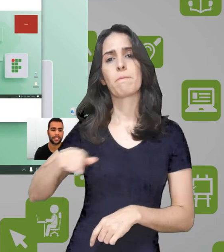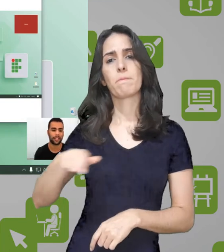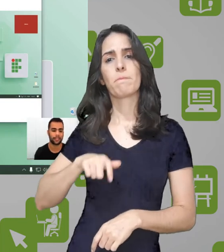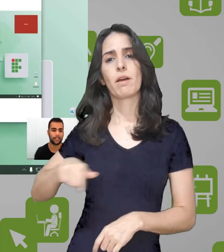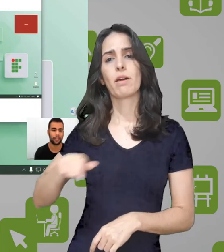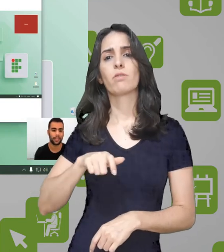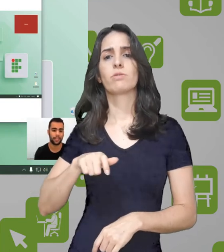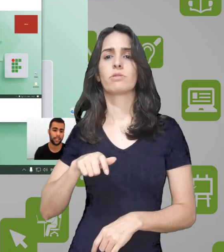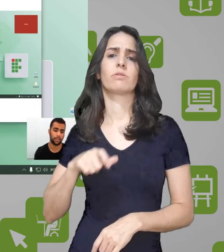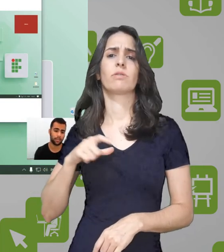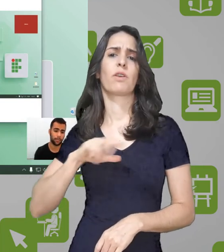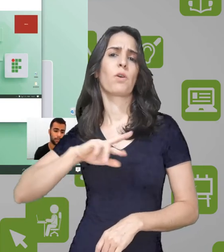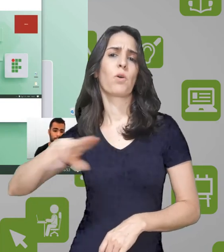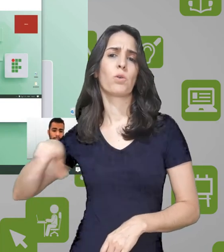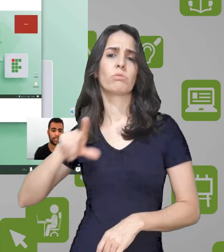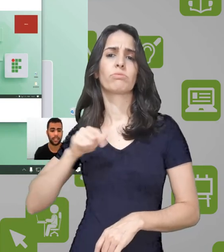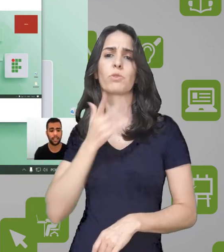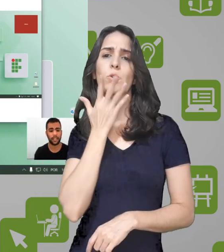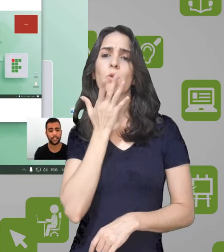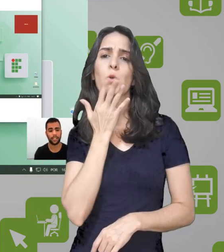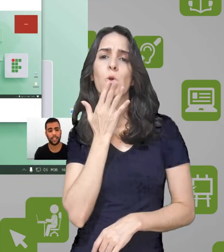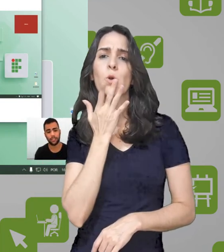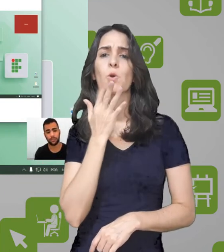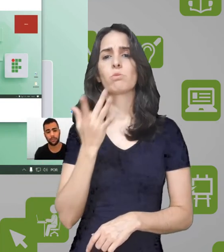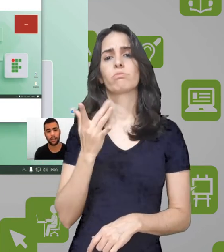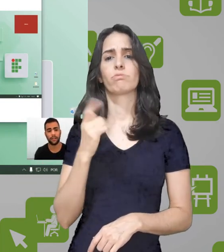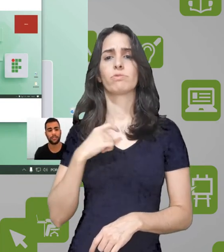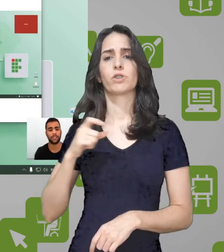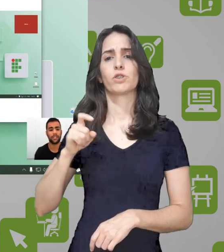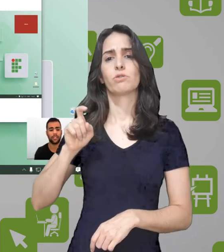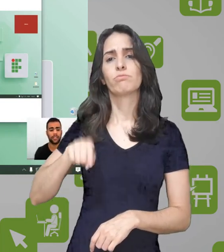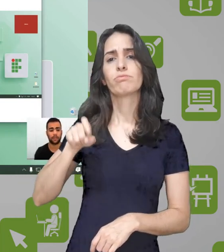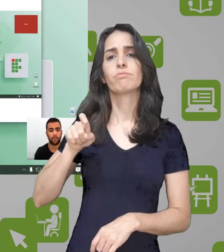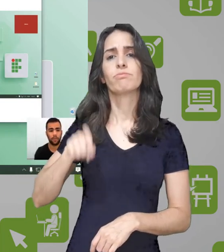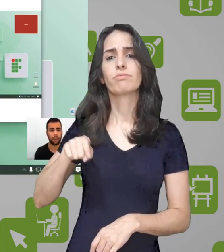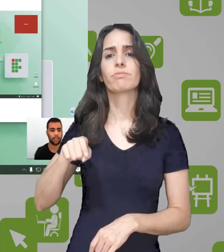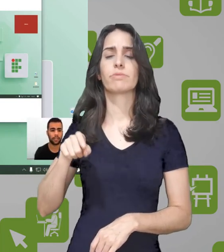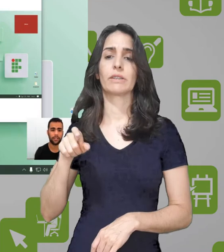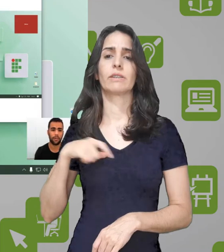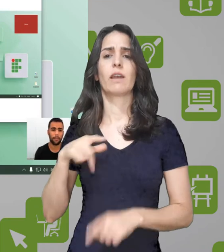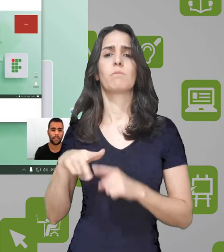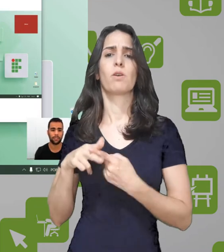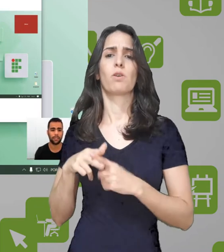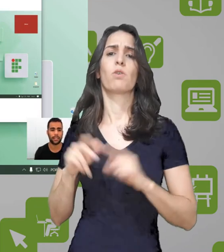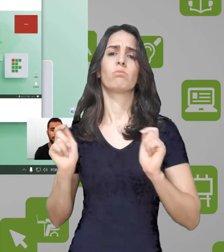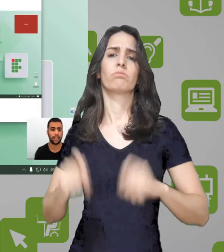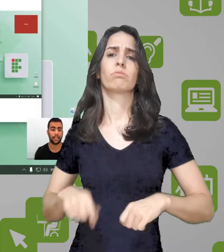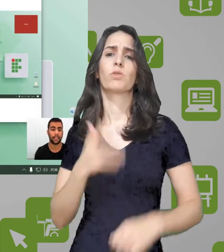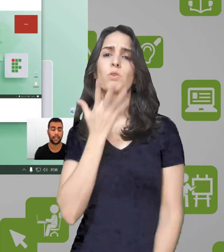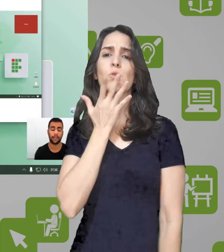quero passar. E tem outras opções aqui de cliques do mouse, da cor. Tem como